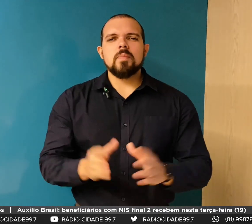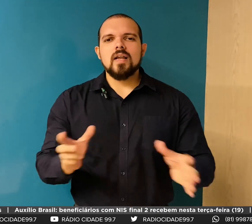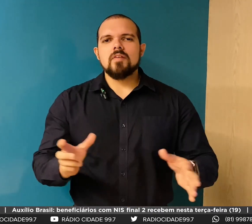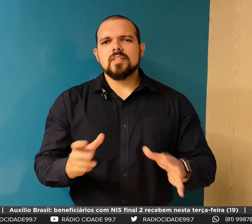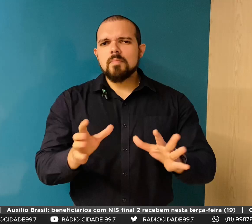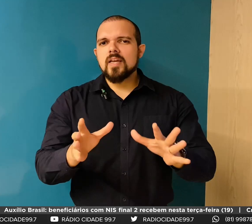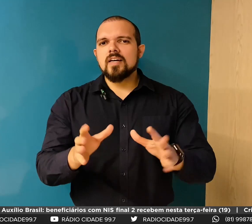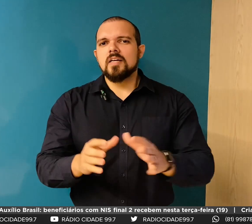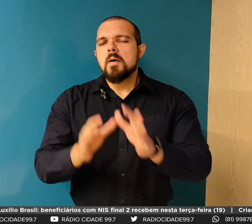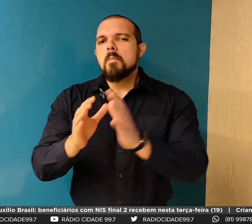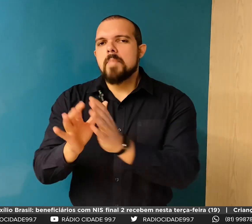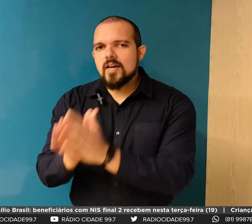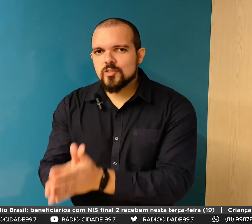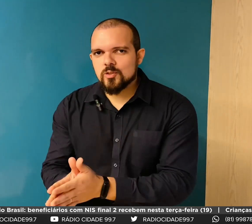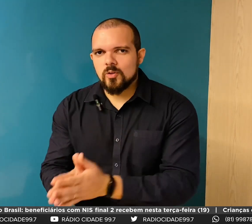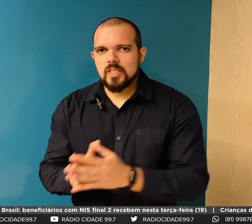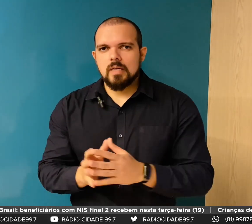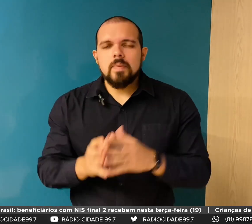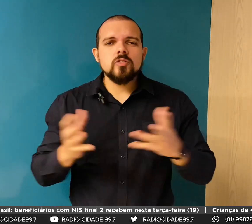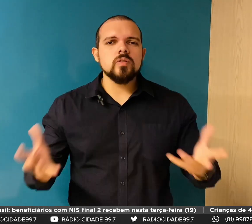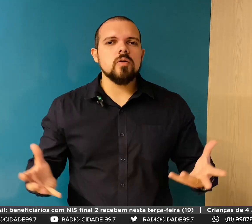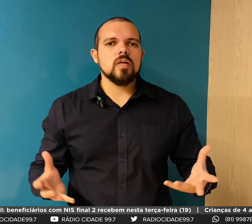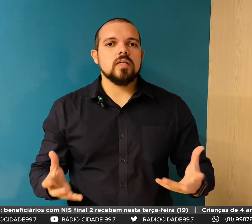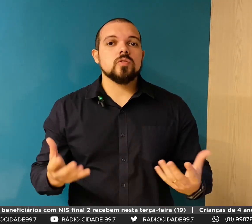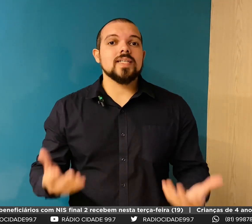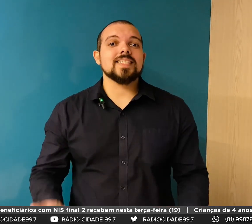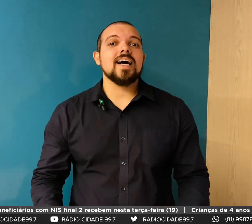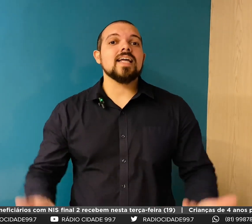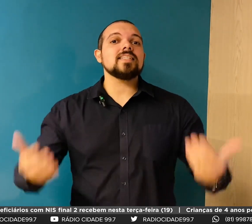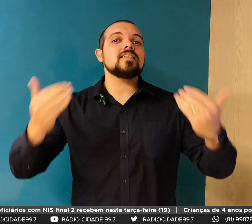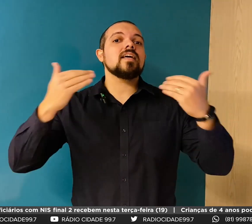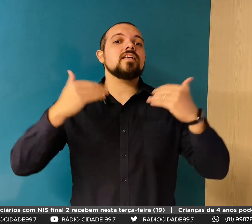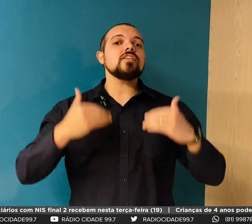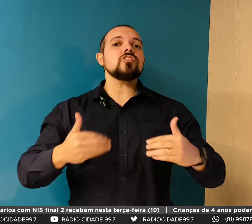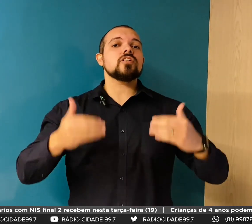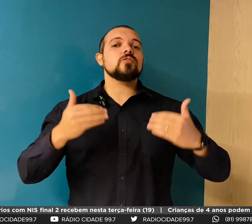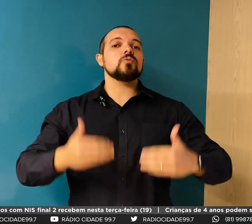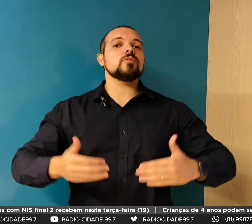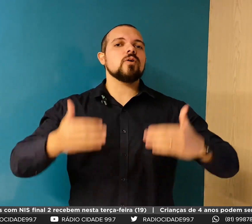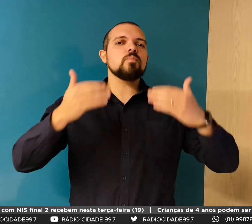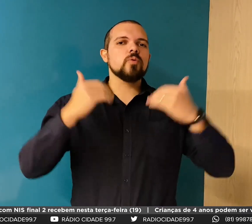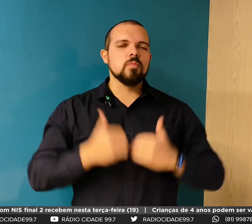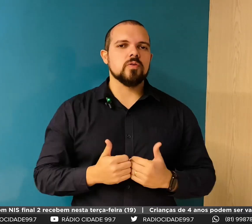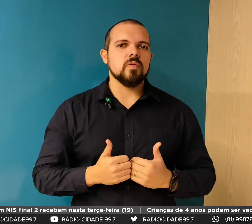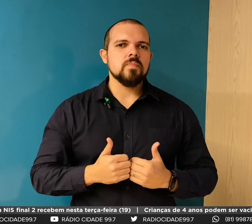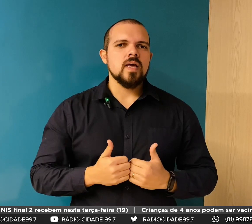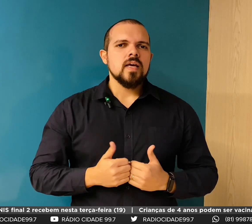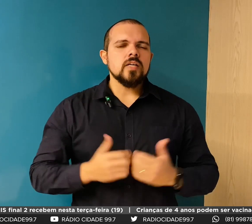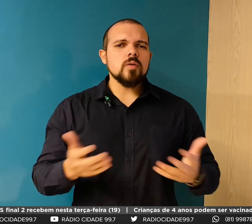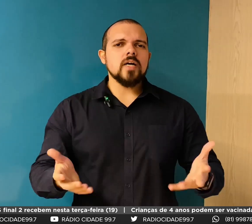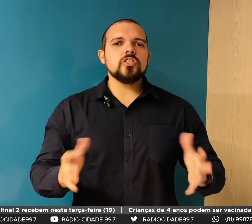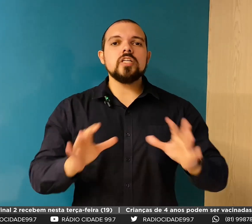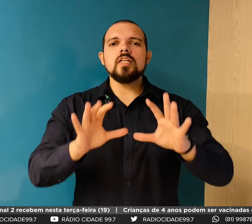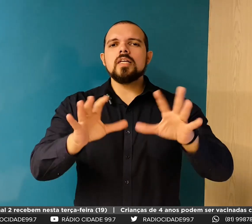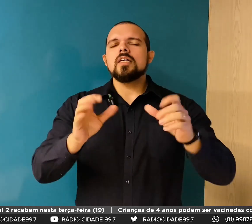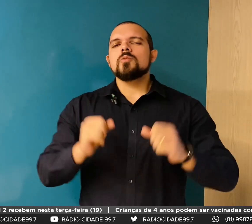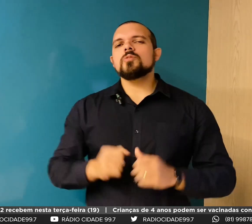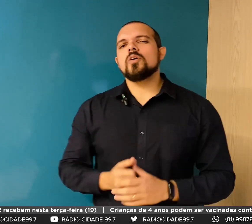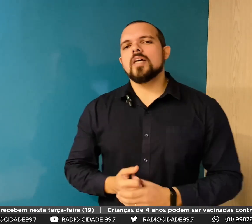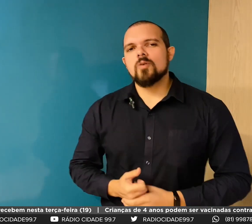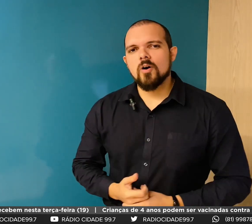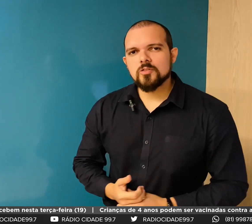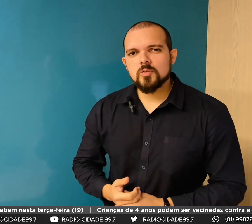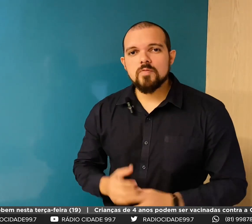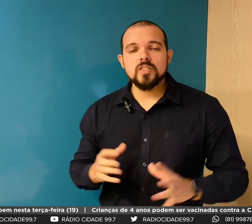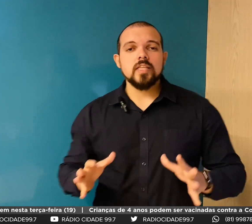e sobre uma palavra até americana, persona. Persona é o quê? São as características do seu público. Então, imagine